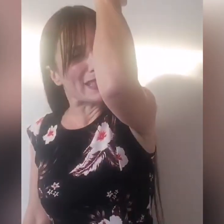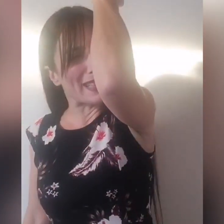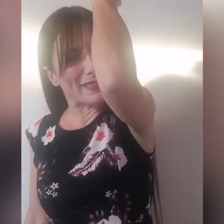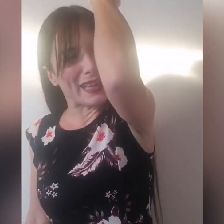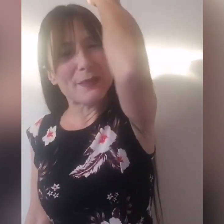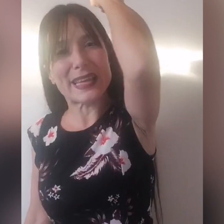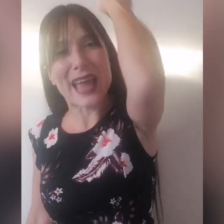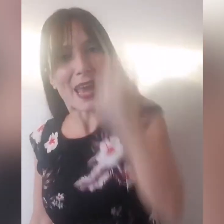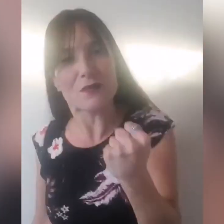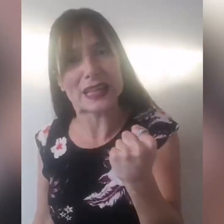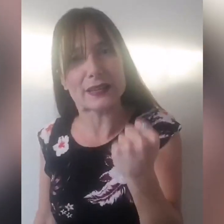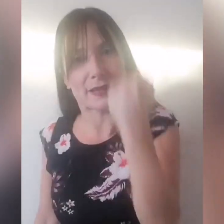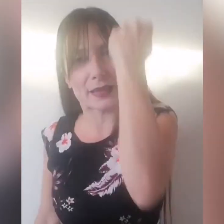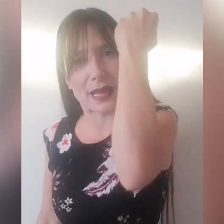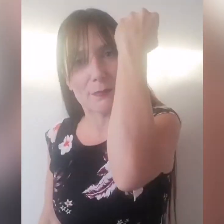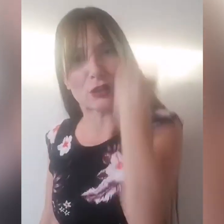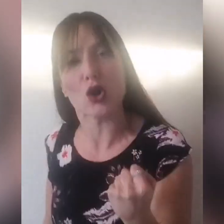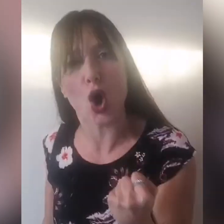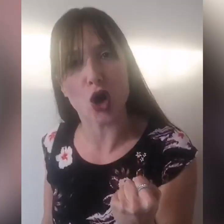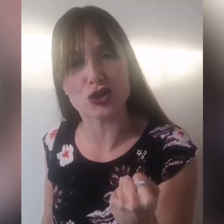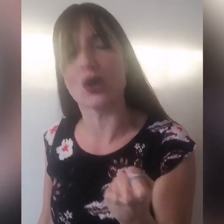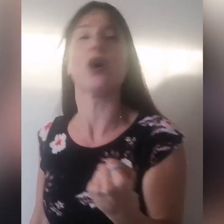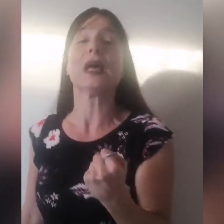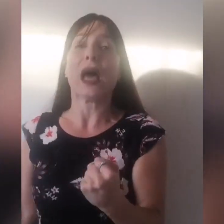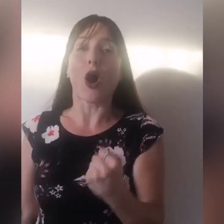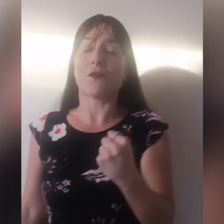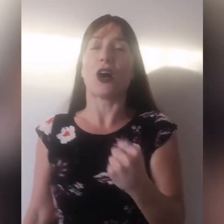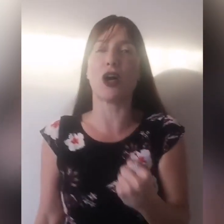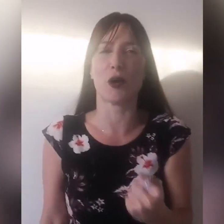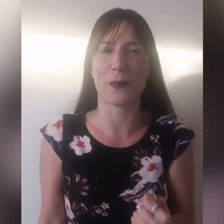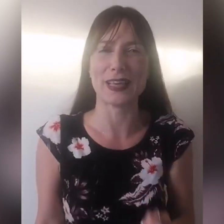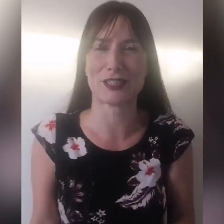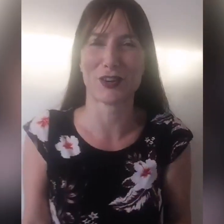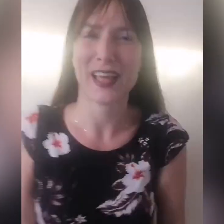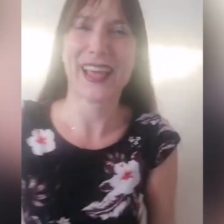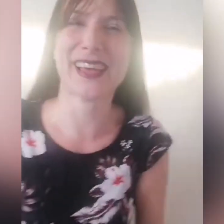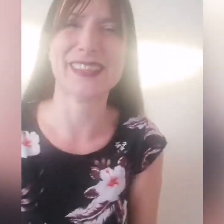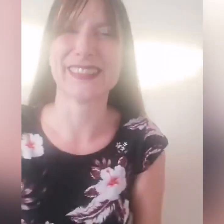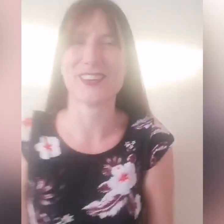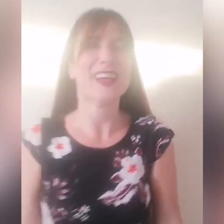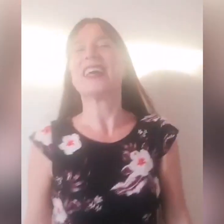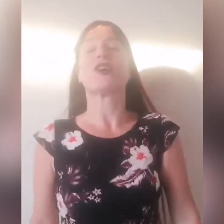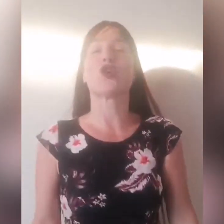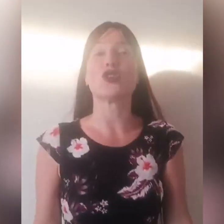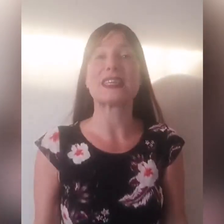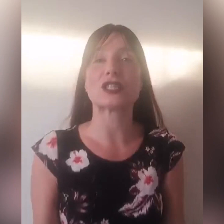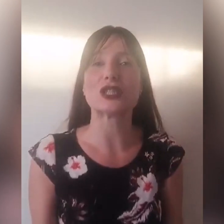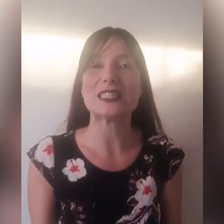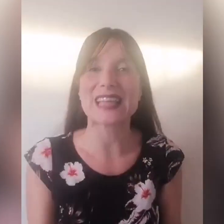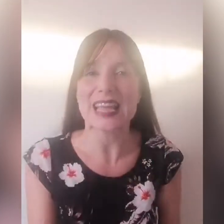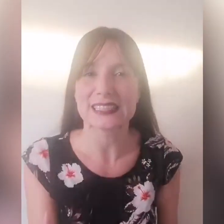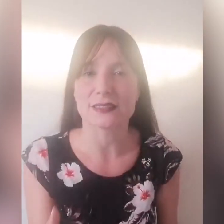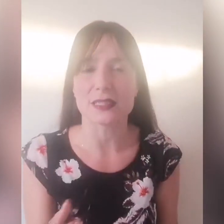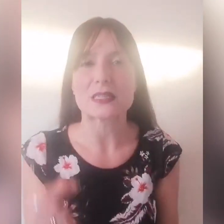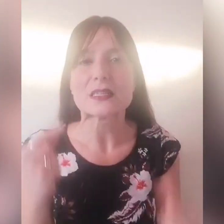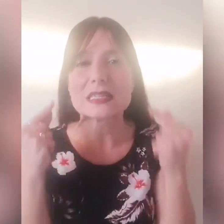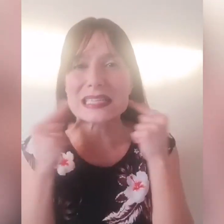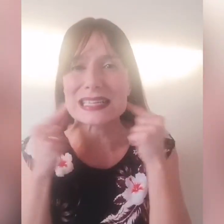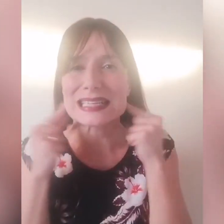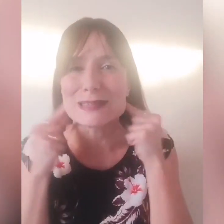miei nervi del midollo osseo, con i denti, vedete questa